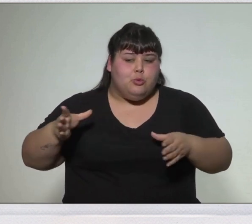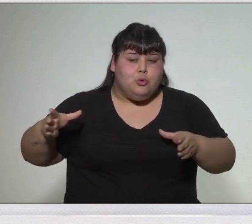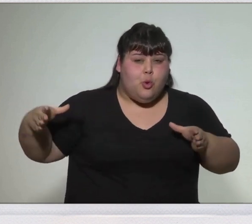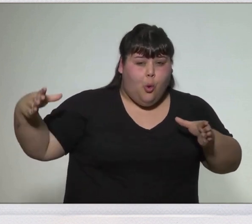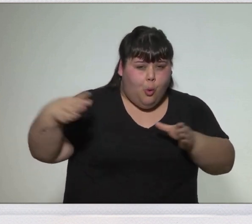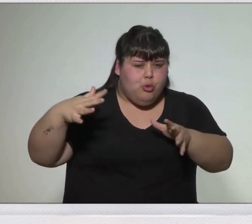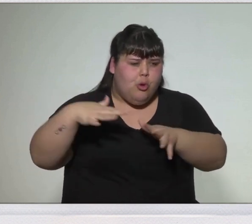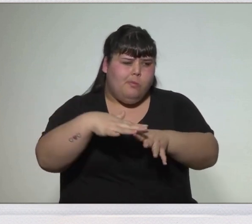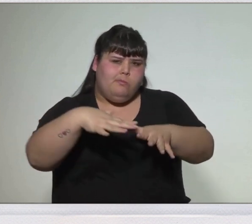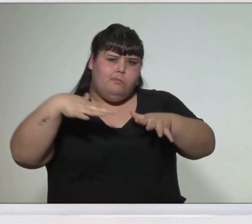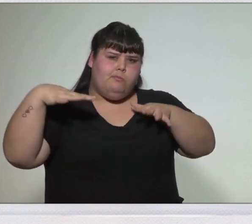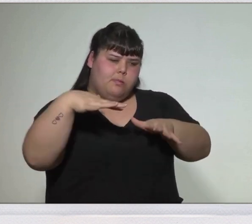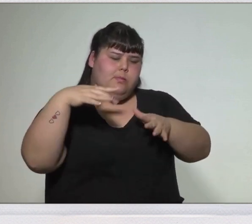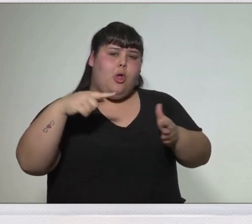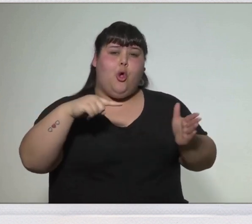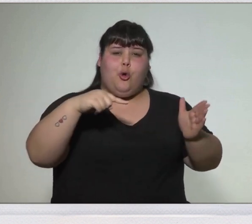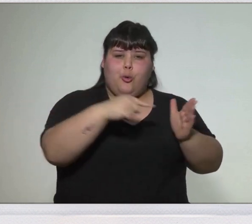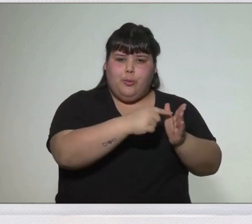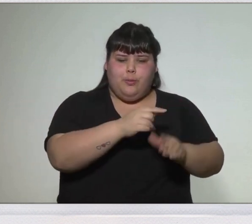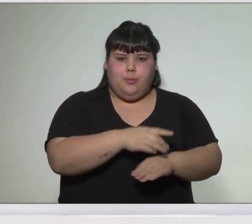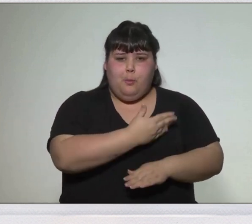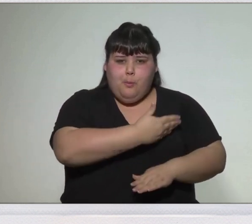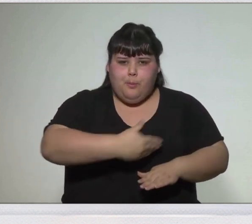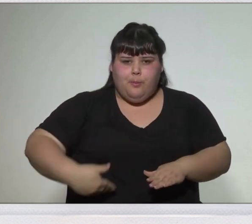al centralismo porteño.